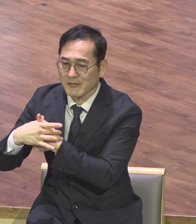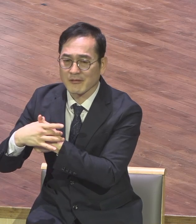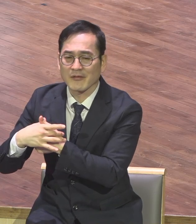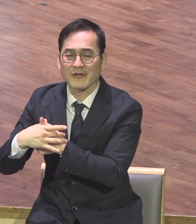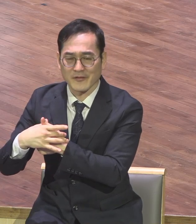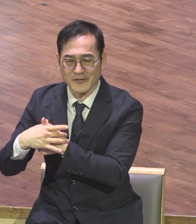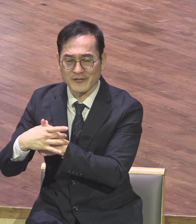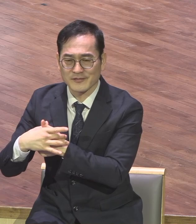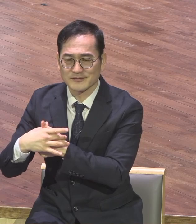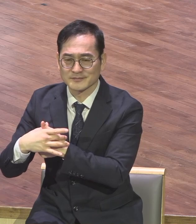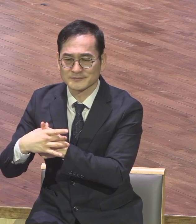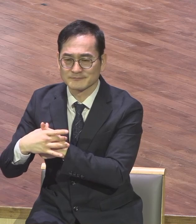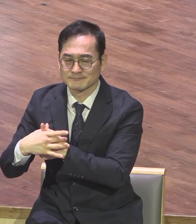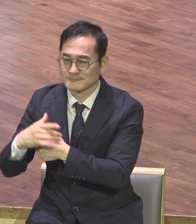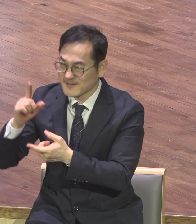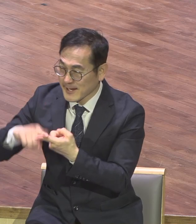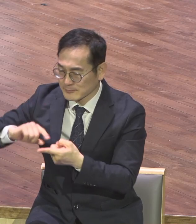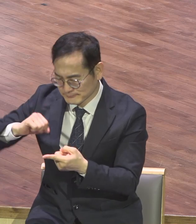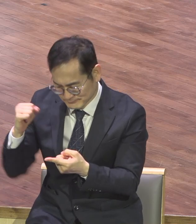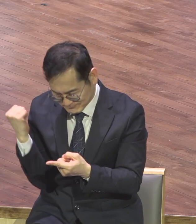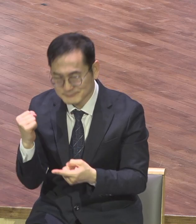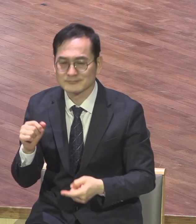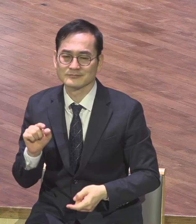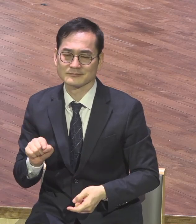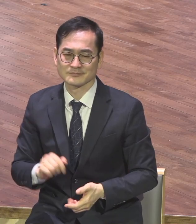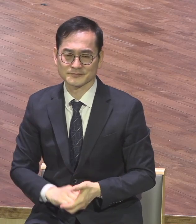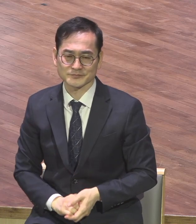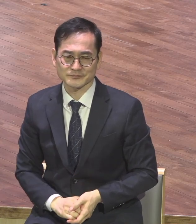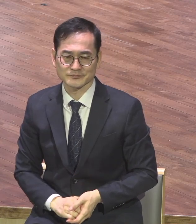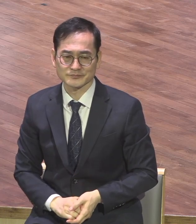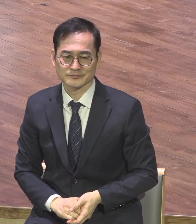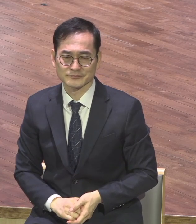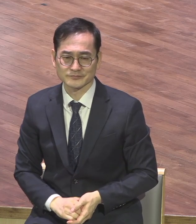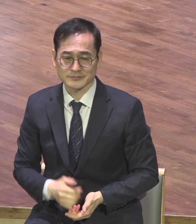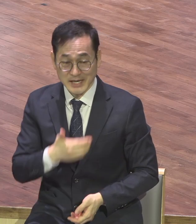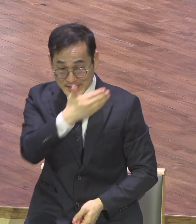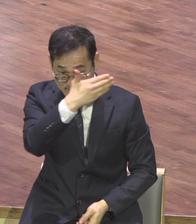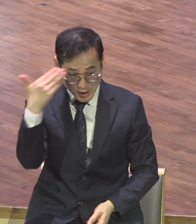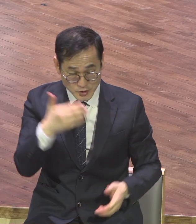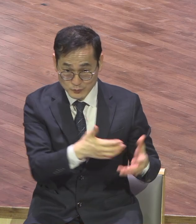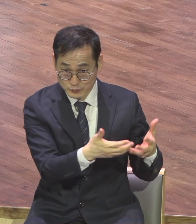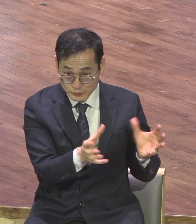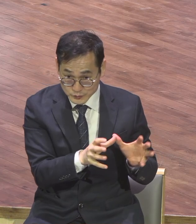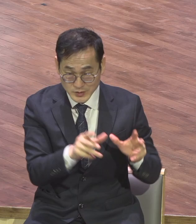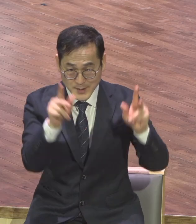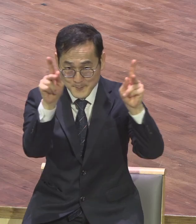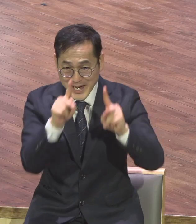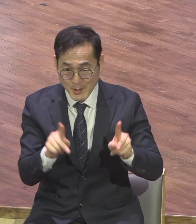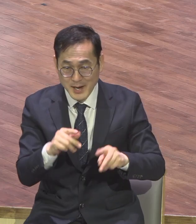하고 제가 청년들 이번에 빌로만 가는데 내가 들어보니까 딱